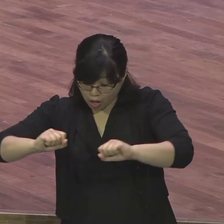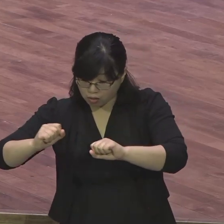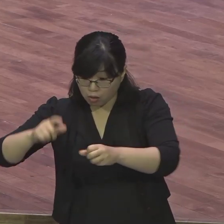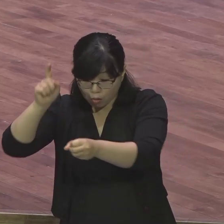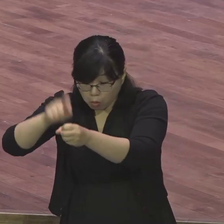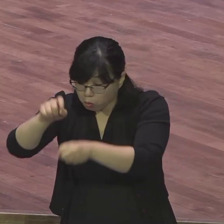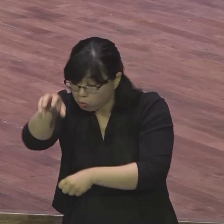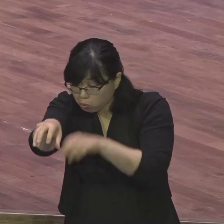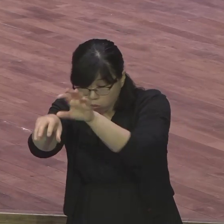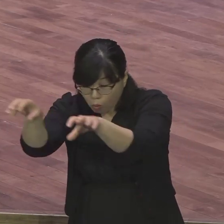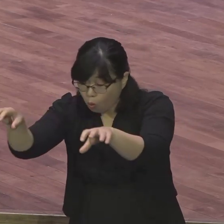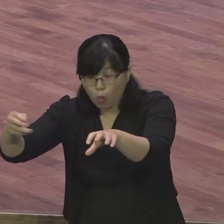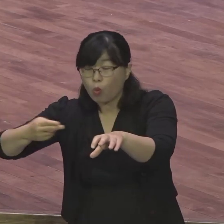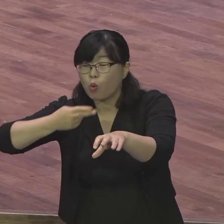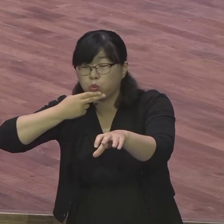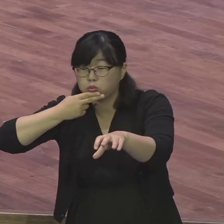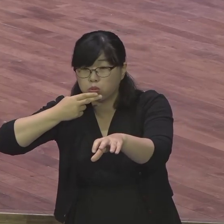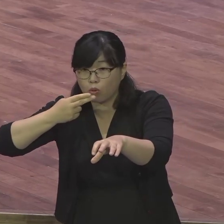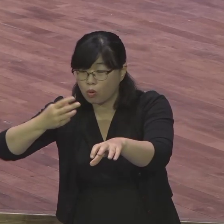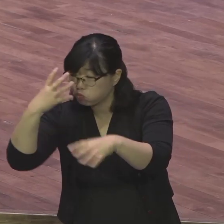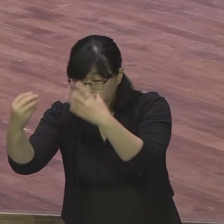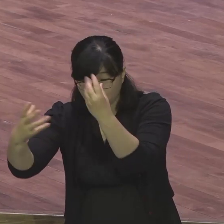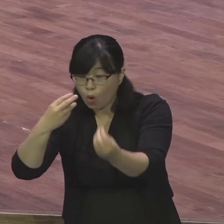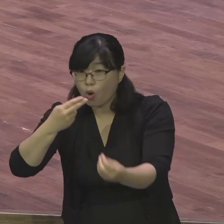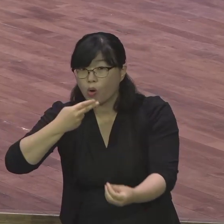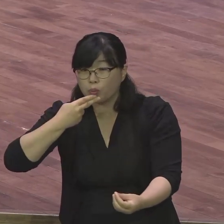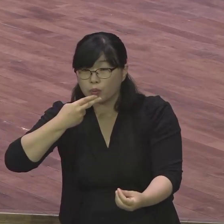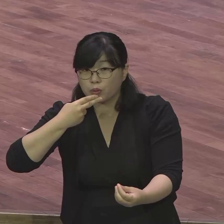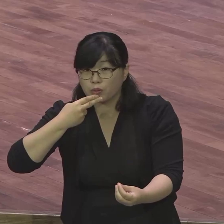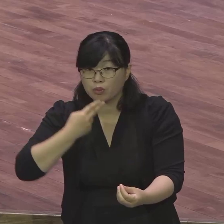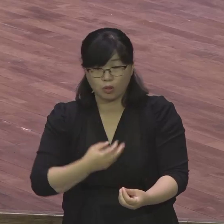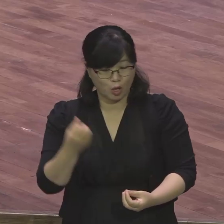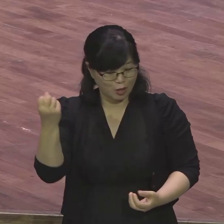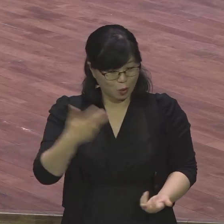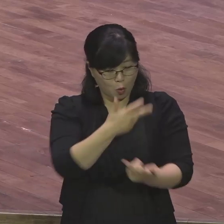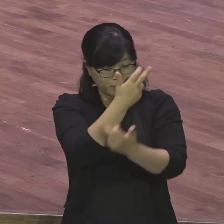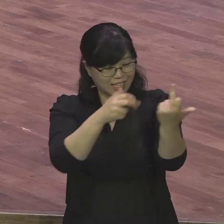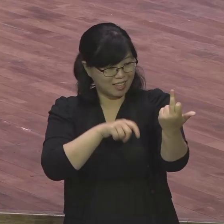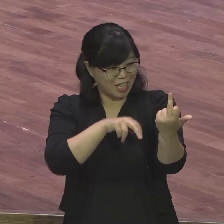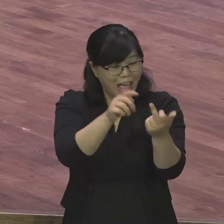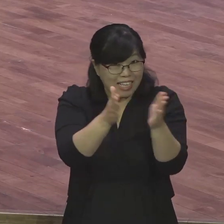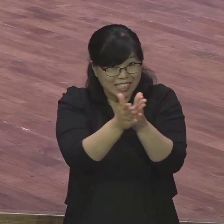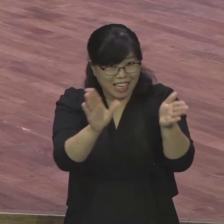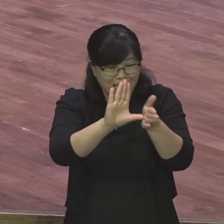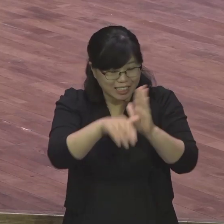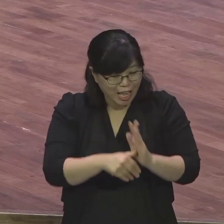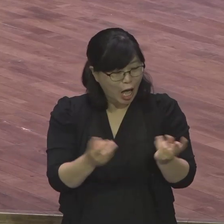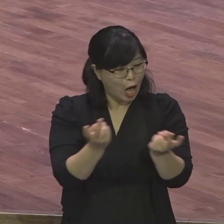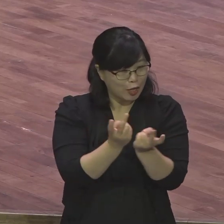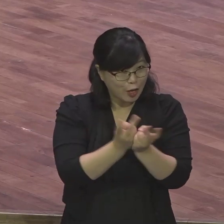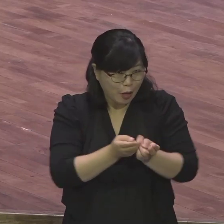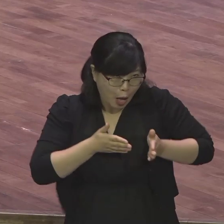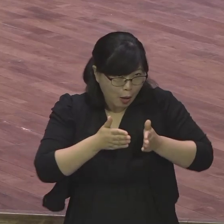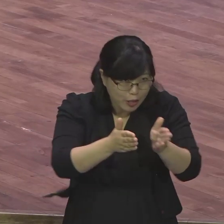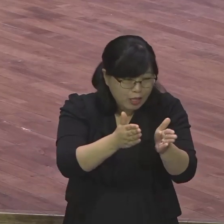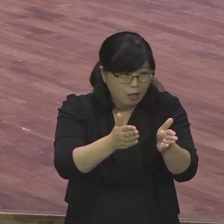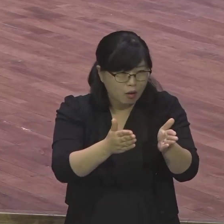어느 길을 올라갈지 대강 정해져 있다 그러나 광야는 길이 없다 산은 전체가 한눈에